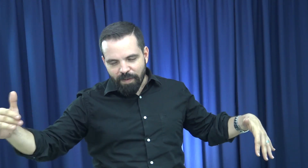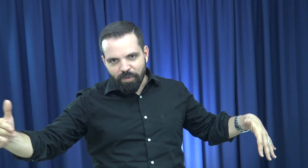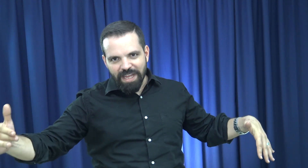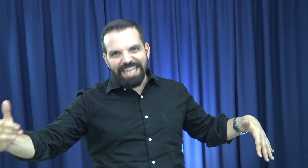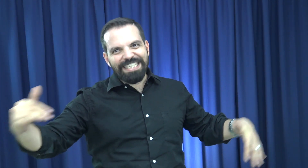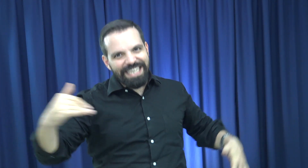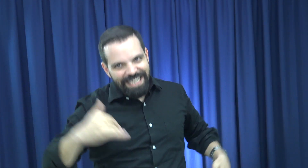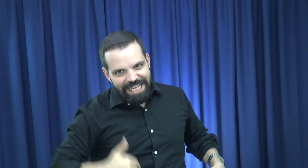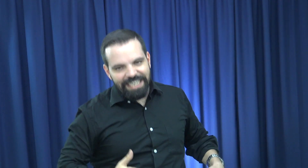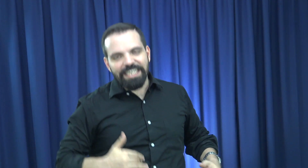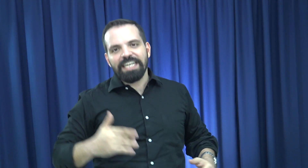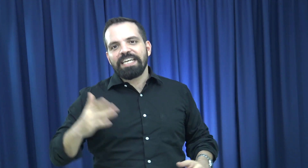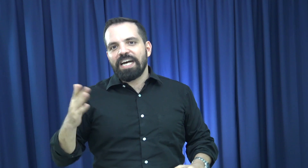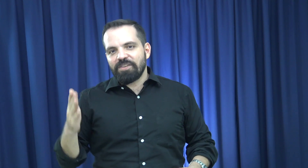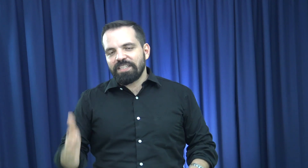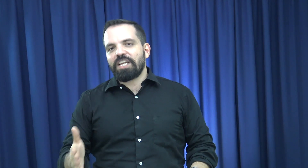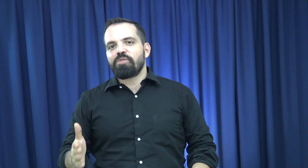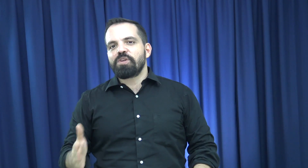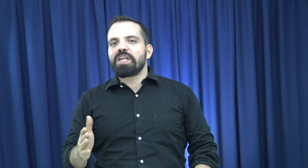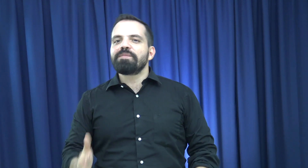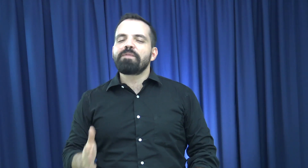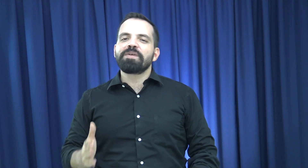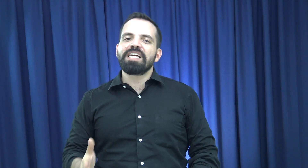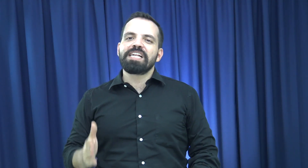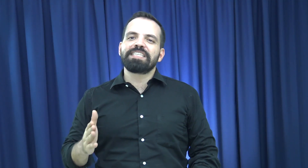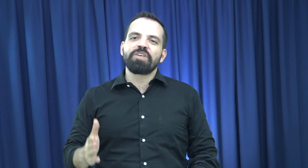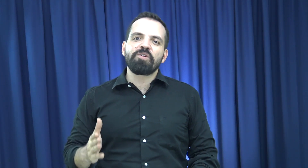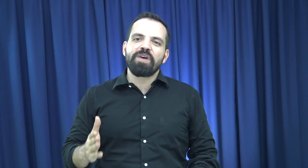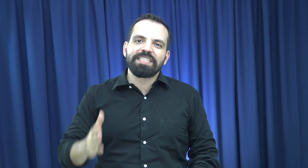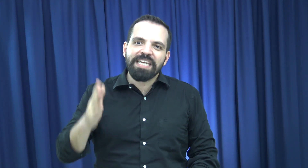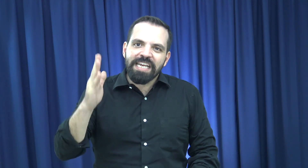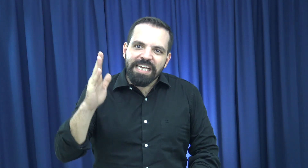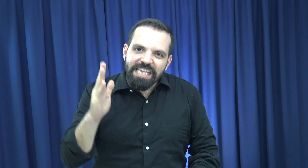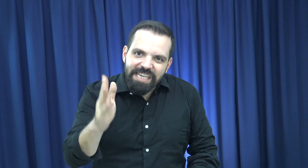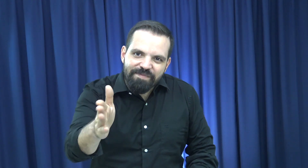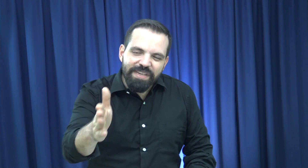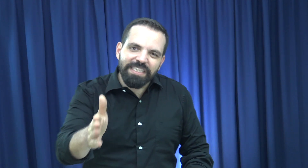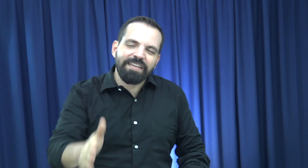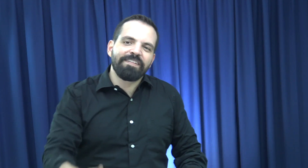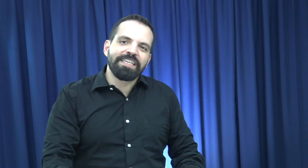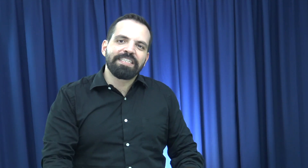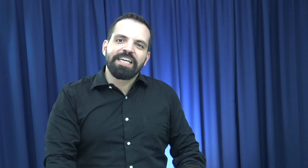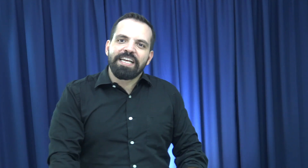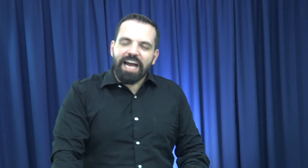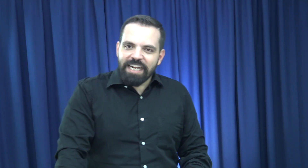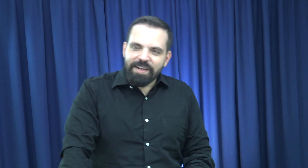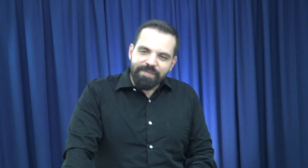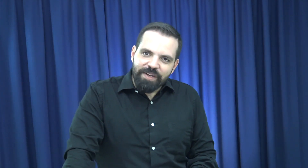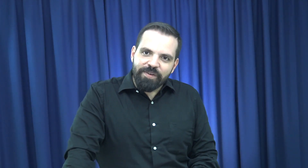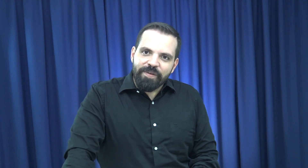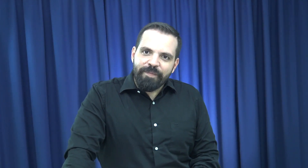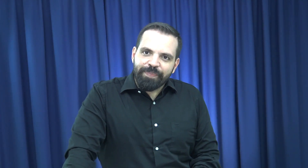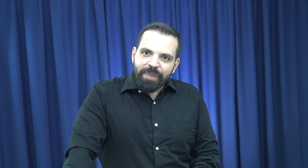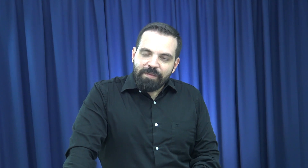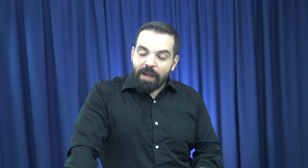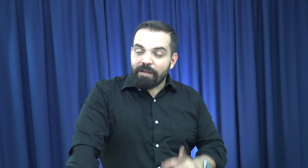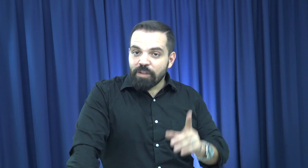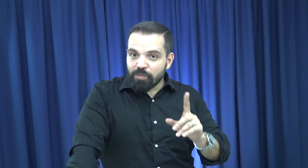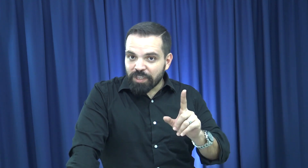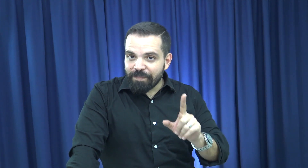va a poder acceder a donde están los polluelos. De la misma manera el Señor nos hace invisibles al enemigo. Han habido muchas